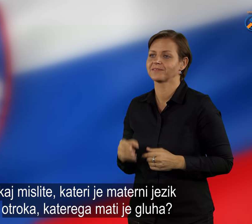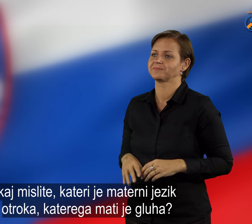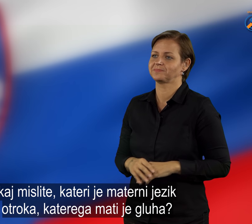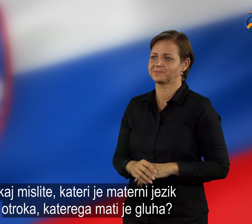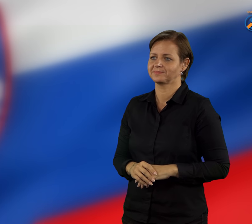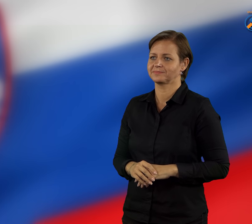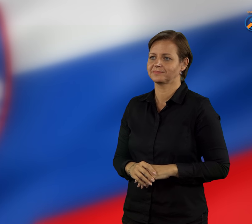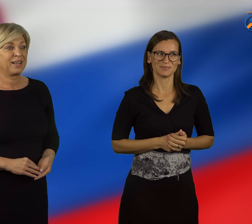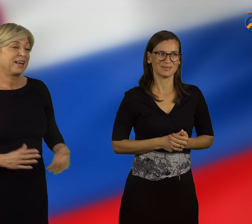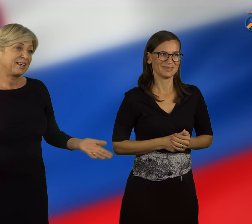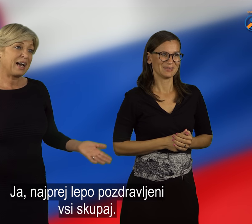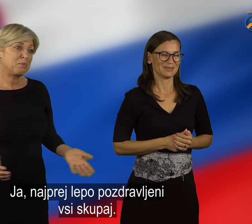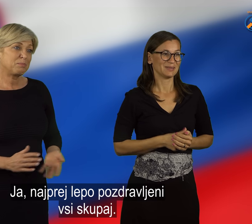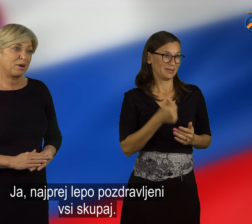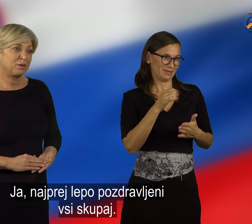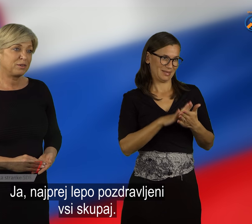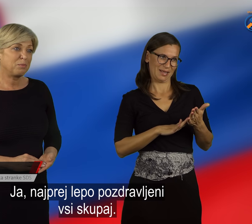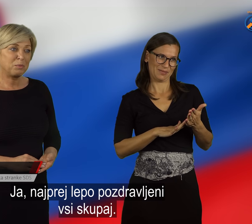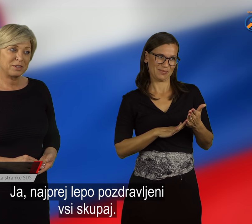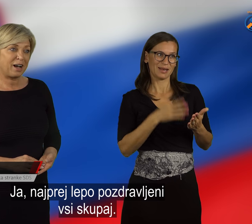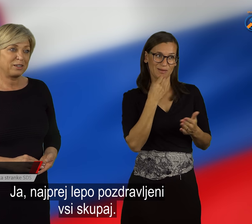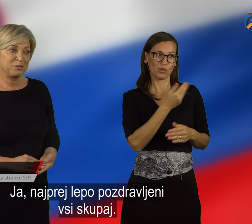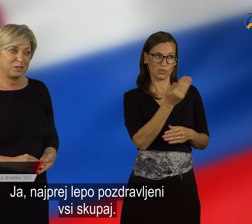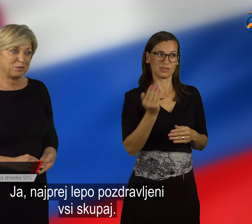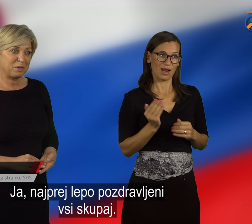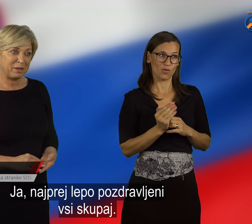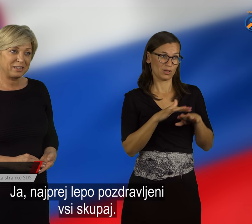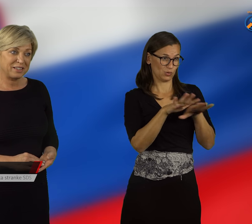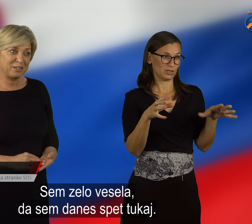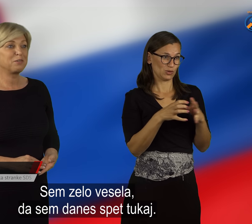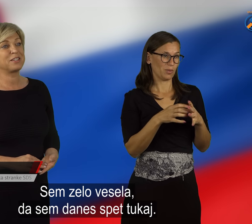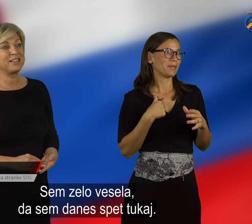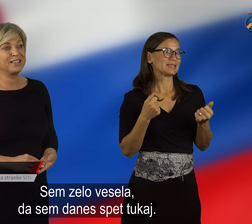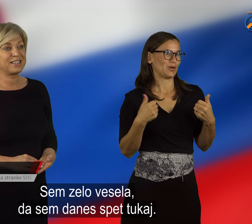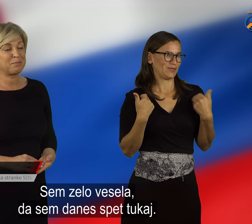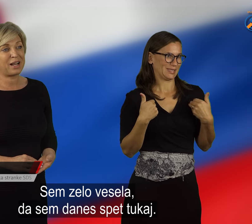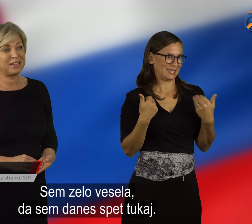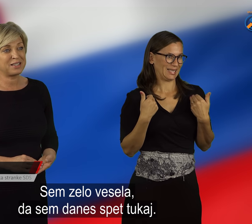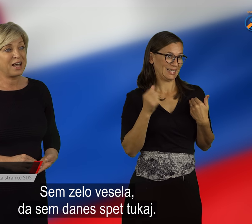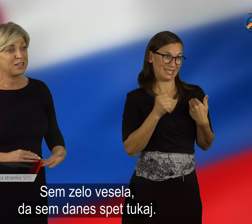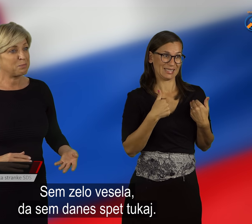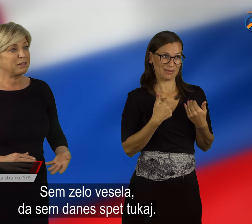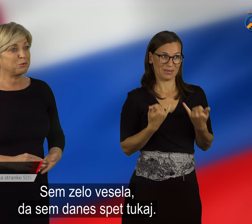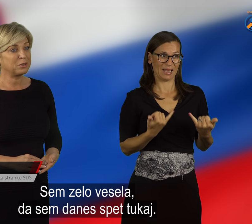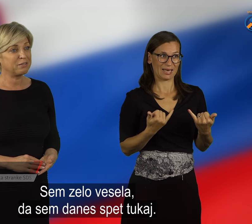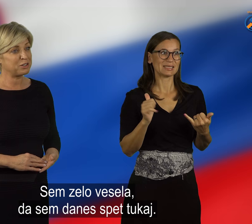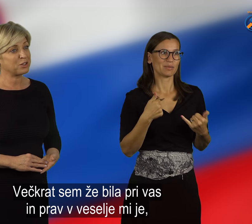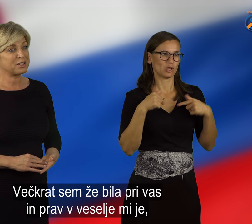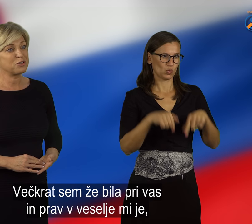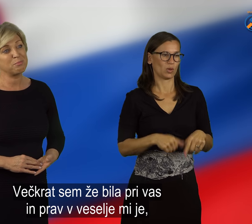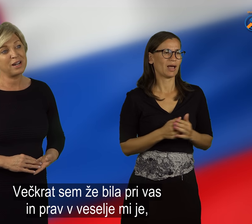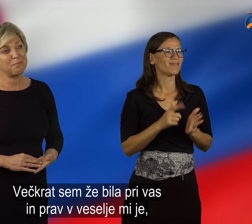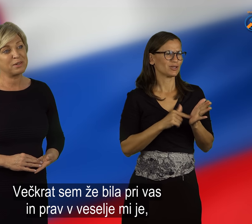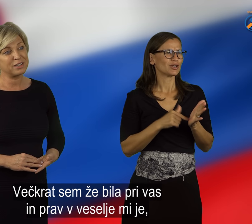mati je gluha? Najprej prav lepo pozdravljeni, vsi skupaj mene zelo veseli, da sem danes spet tukaj